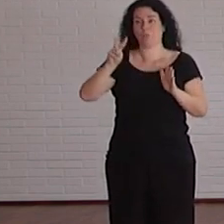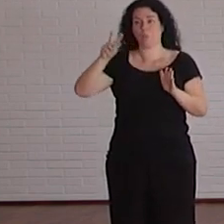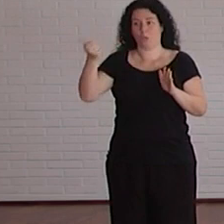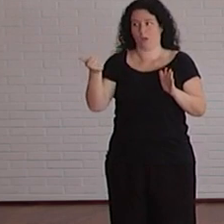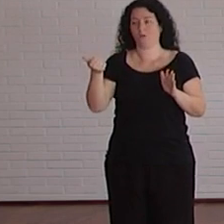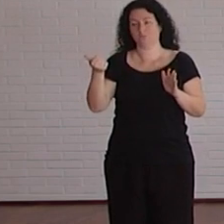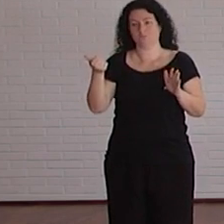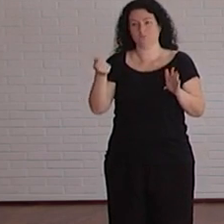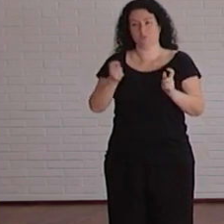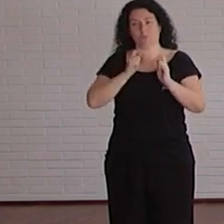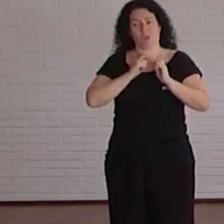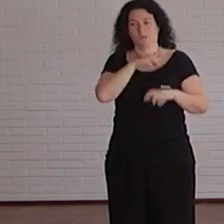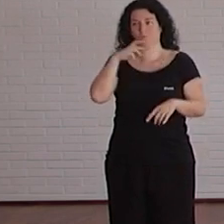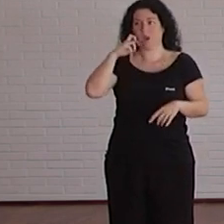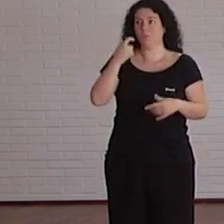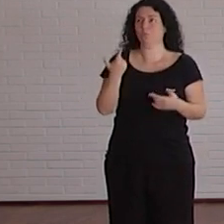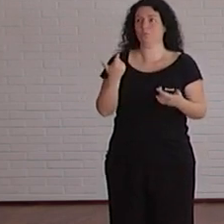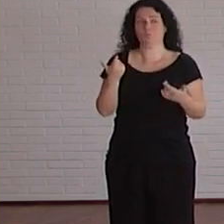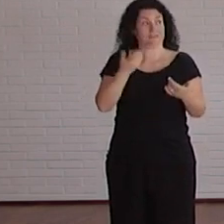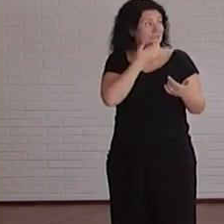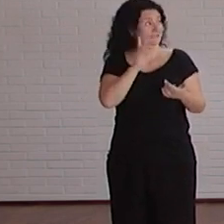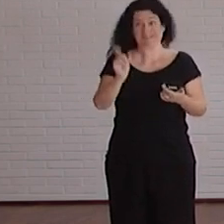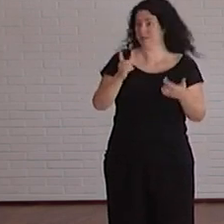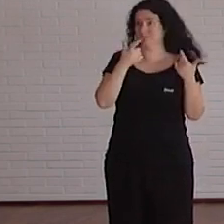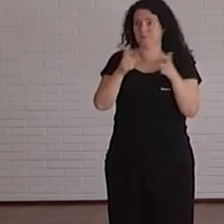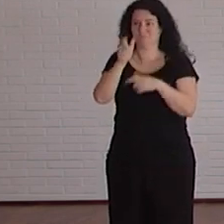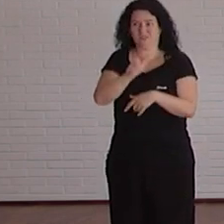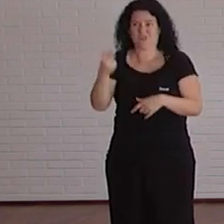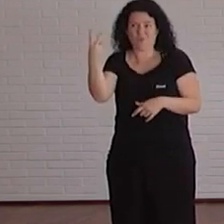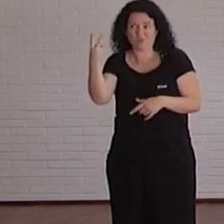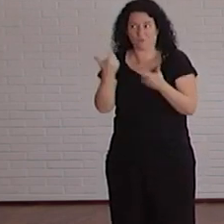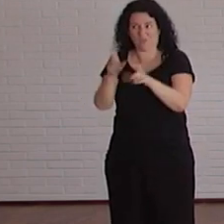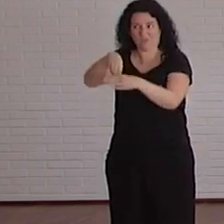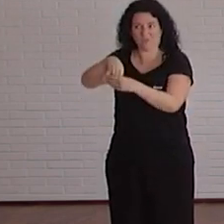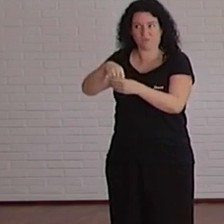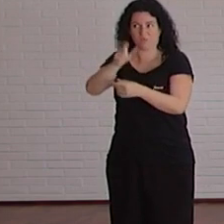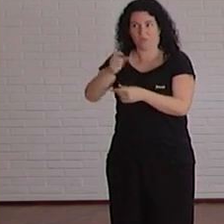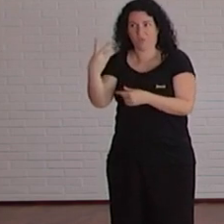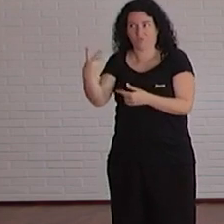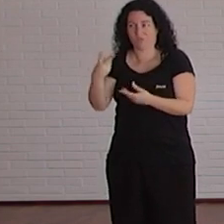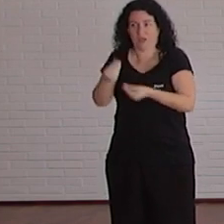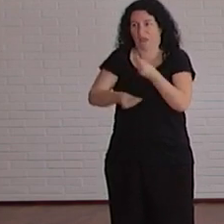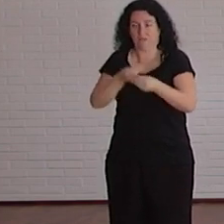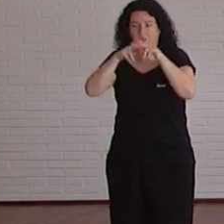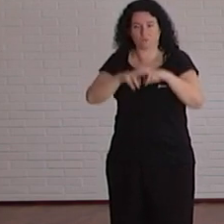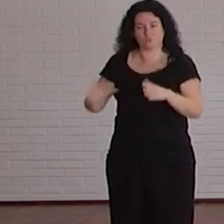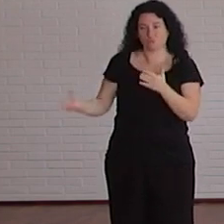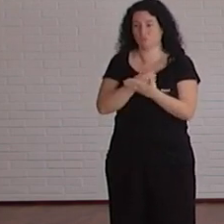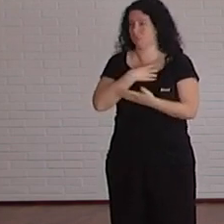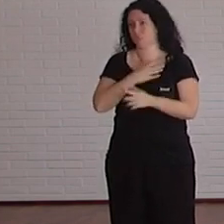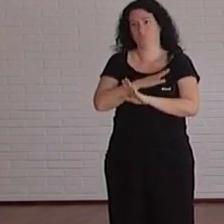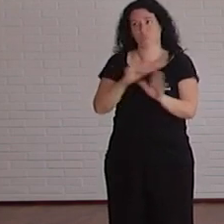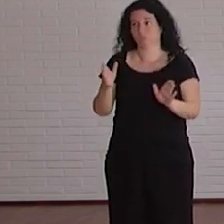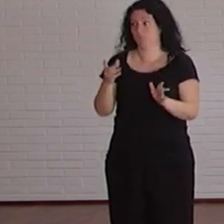dos personas en la unidad, pues no íbamos a poder realizar estas comprobaciones nosotros, porque tendríamos que dejar de lado el resto de